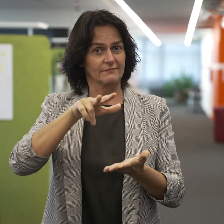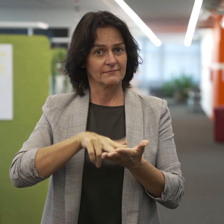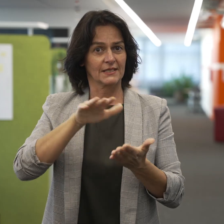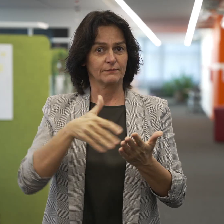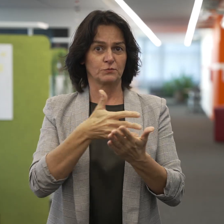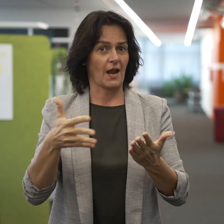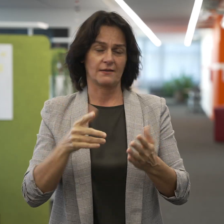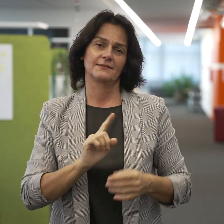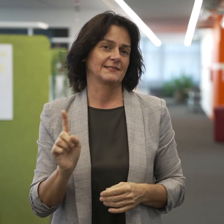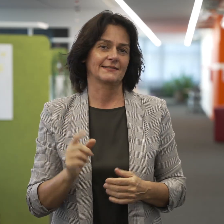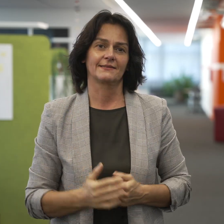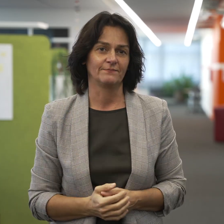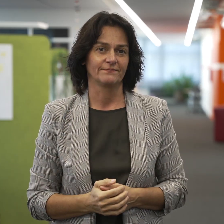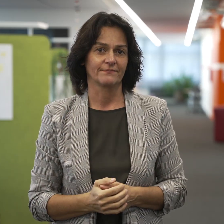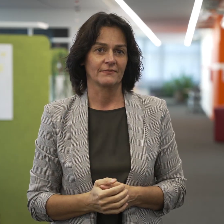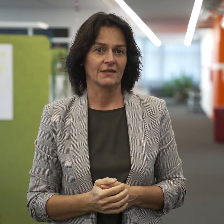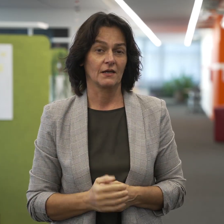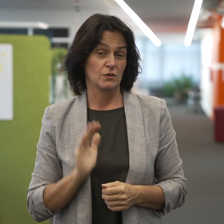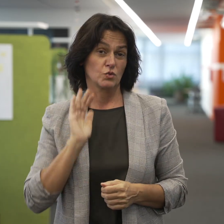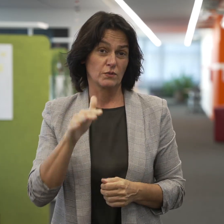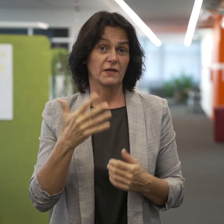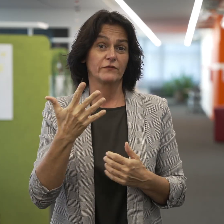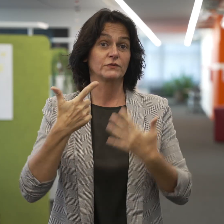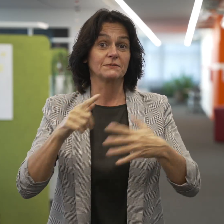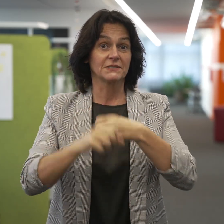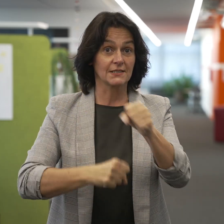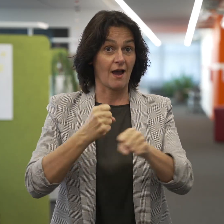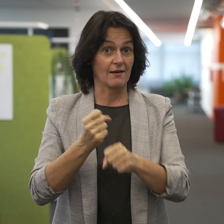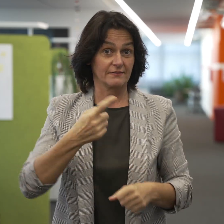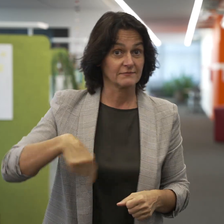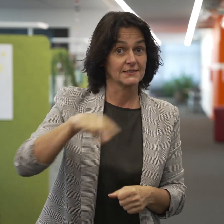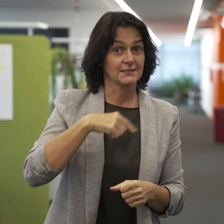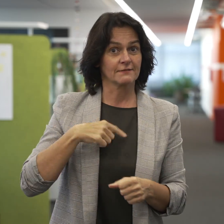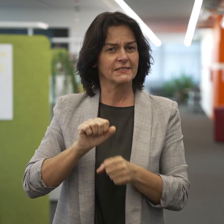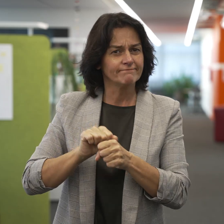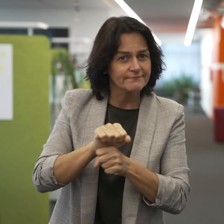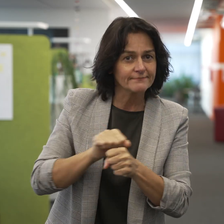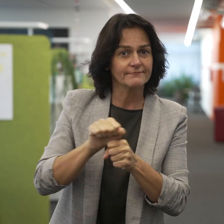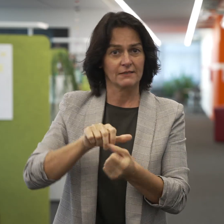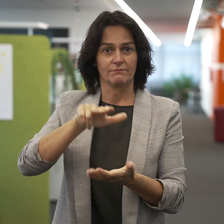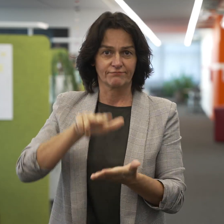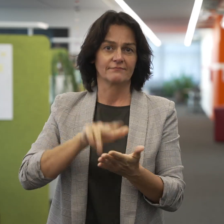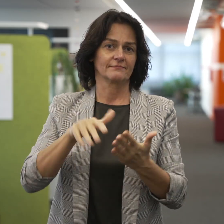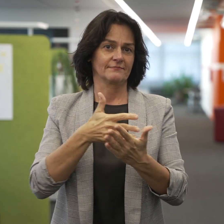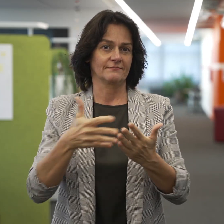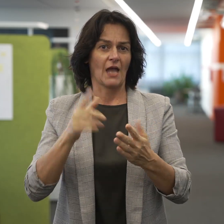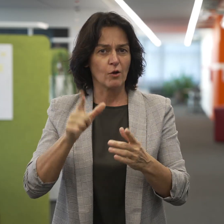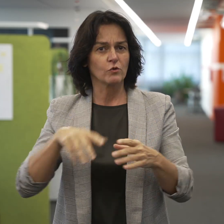anerkannt wurde. Wir haben über 75 Jahre für die Anerkennung unserer Gebärdensprache in der Gesellschaft gekämpft, damit der volle